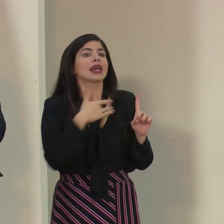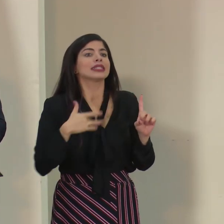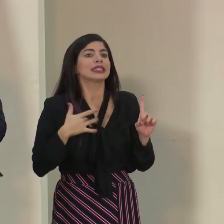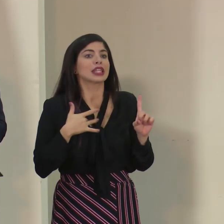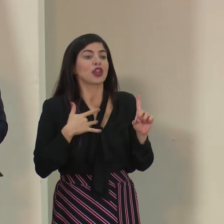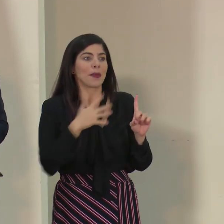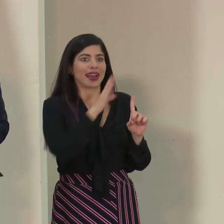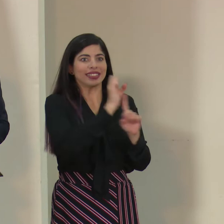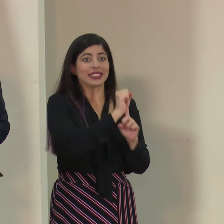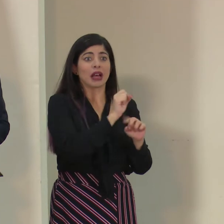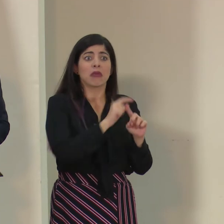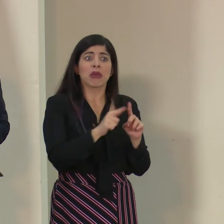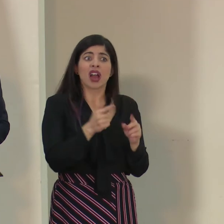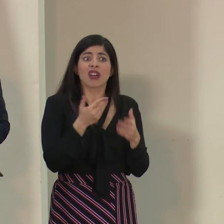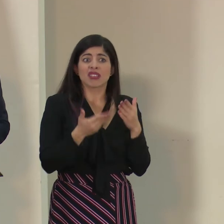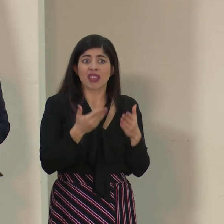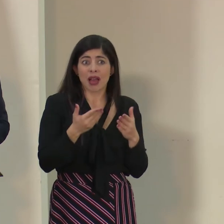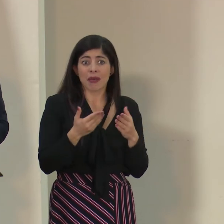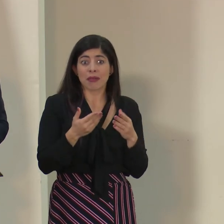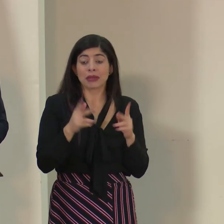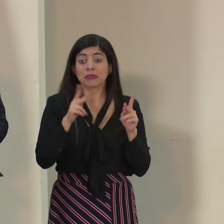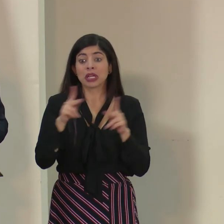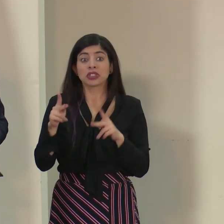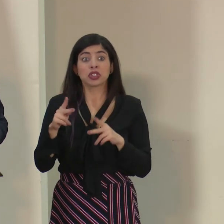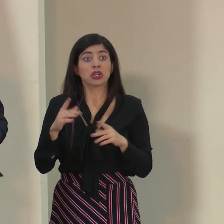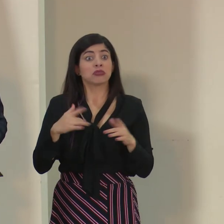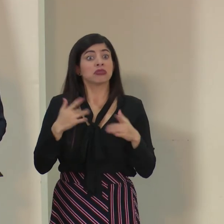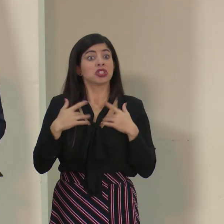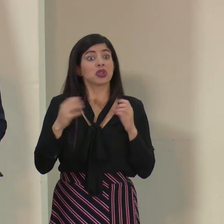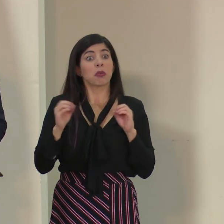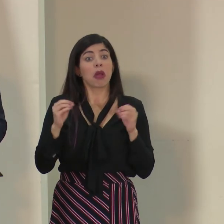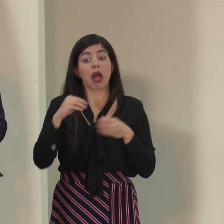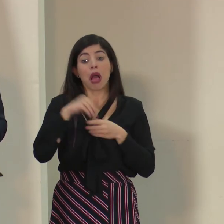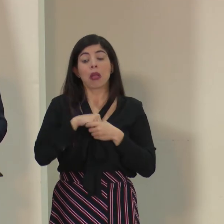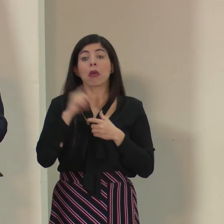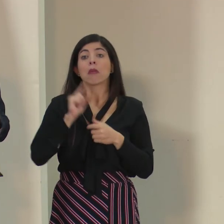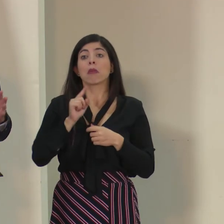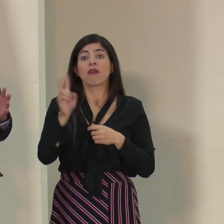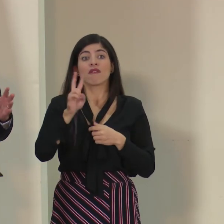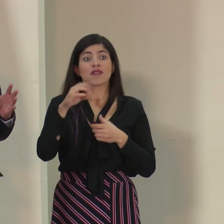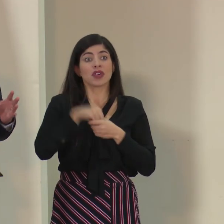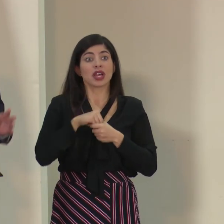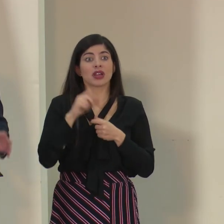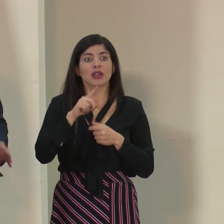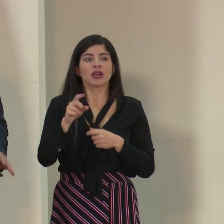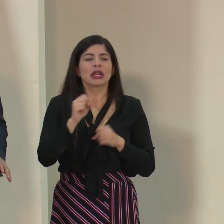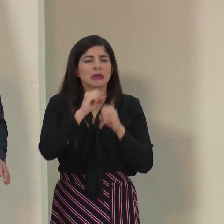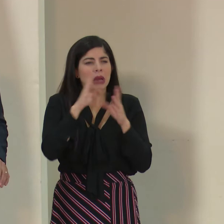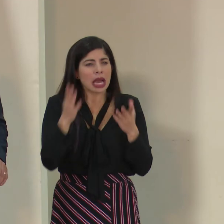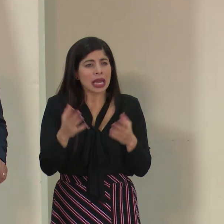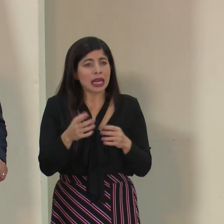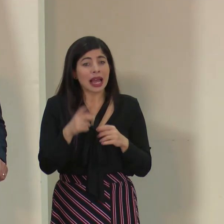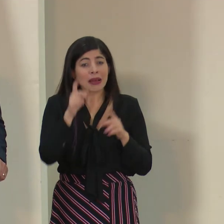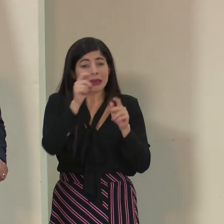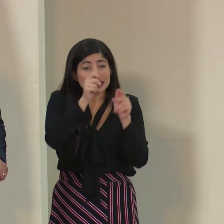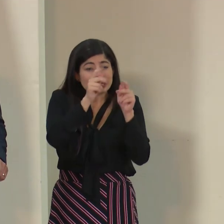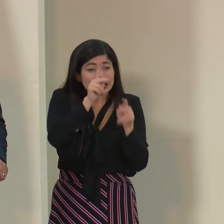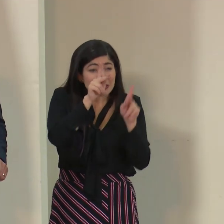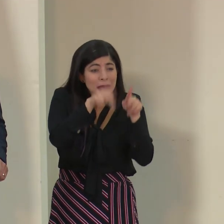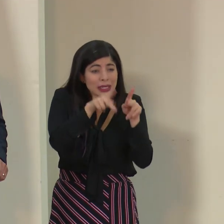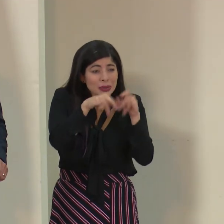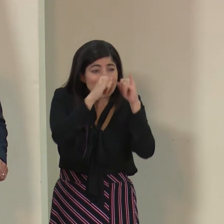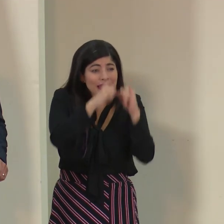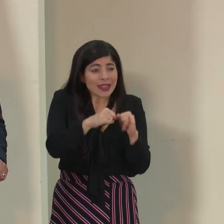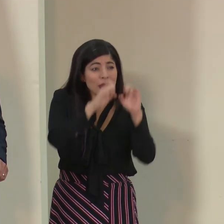contención. posiblemente incluso el porcentaje de asintomáticos sea mayor, porque imagínense que tendría uno que empezar a hacer pruebas en la población en general